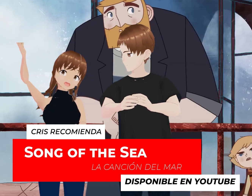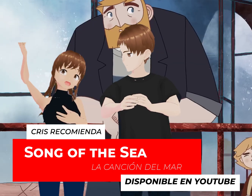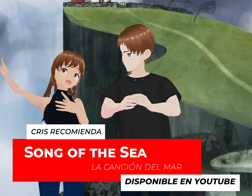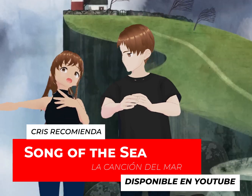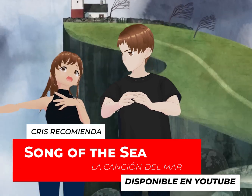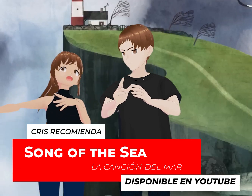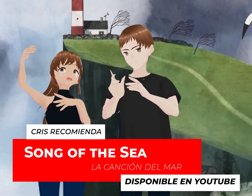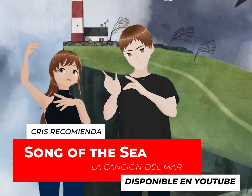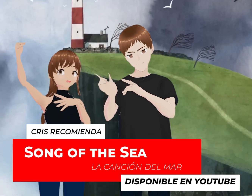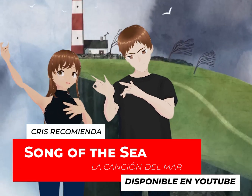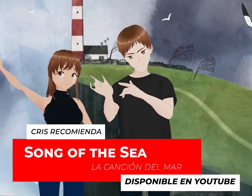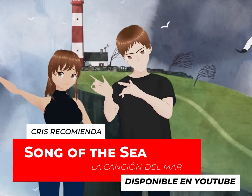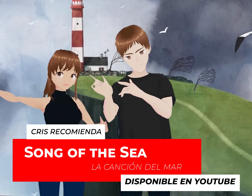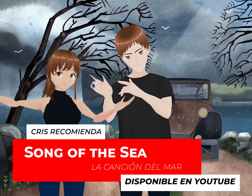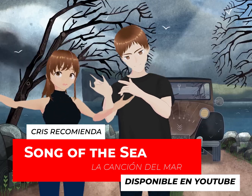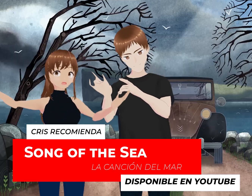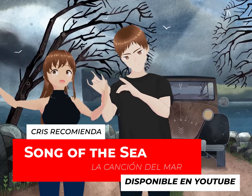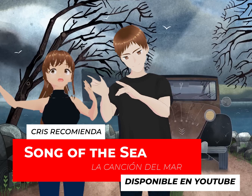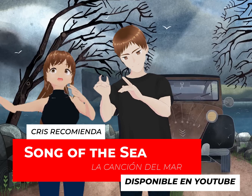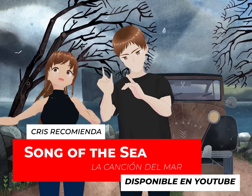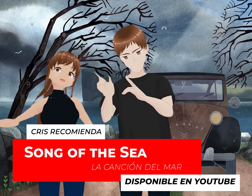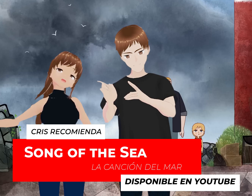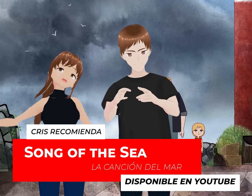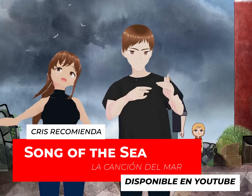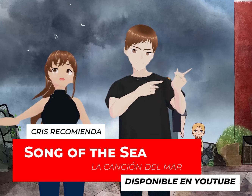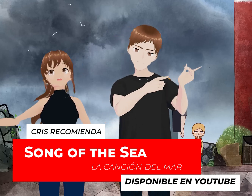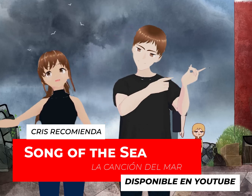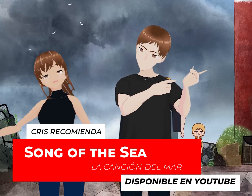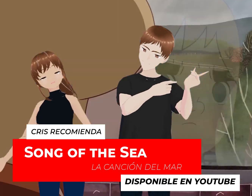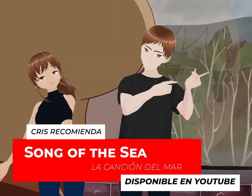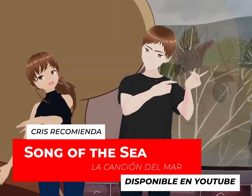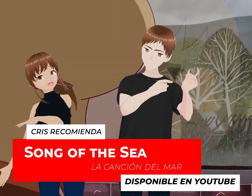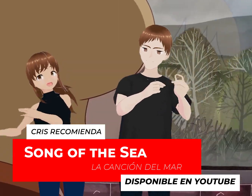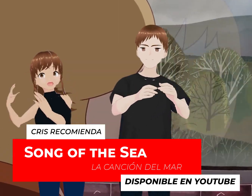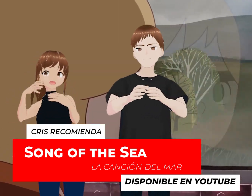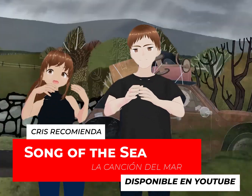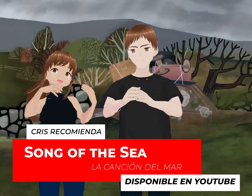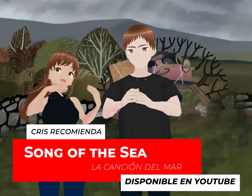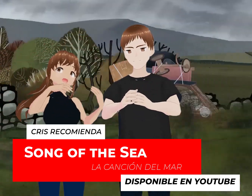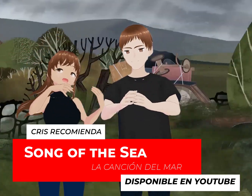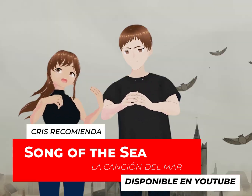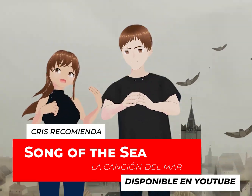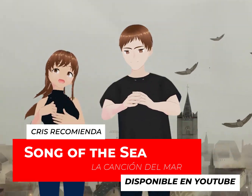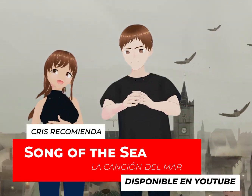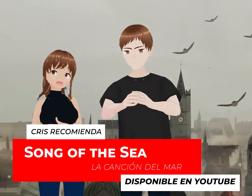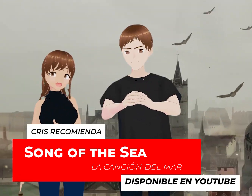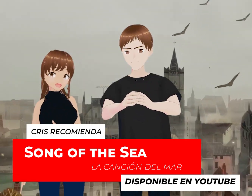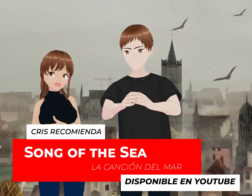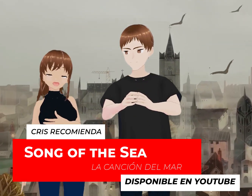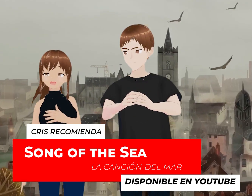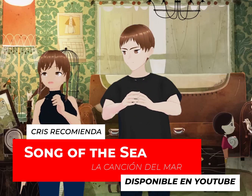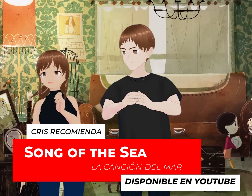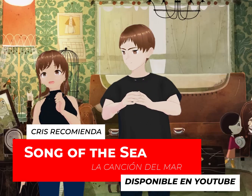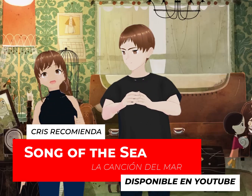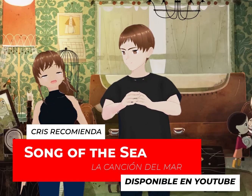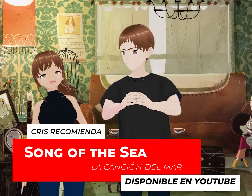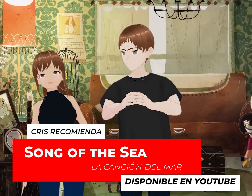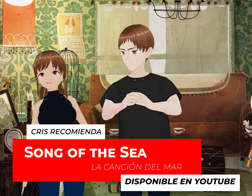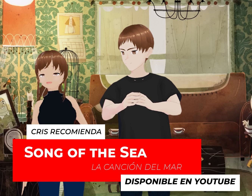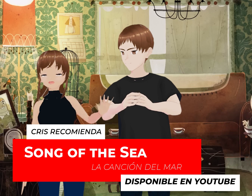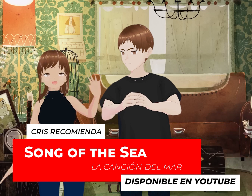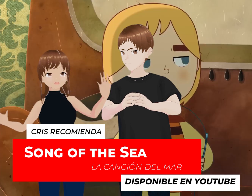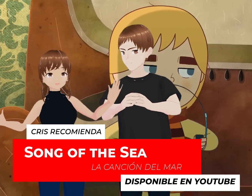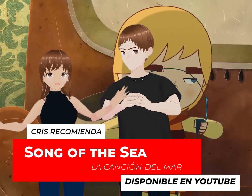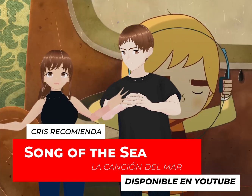mamá a este reino mitológico o la otra parte humana decide quedarse en la tierra. Es una